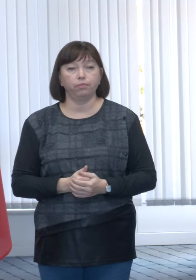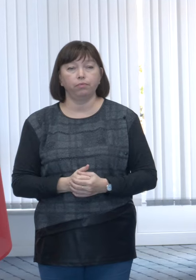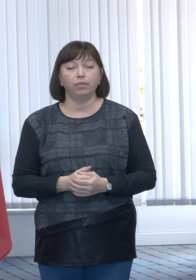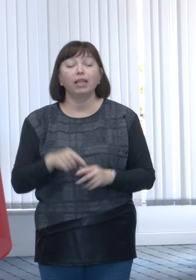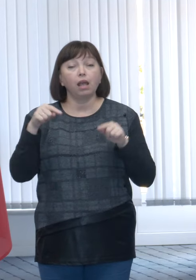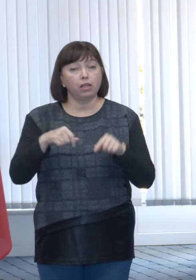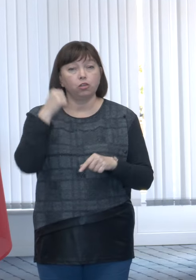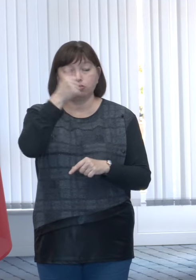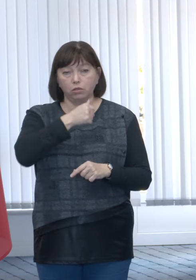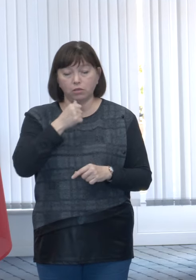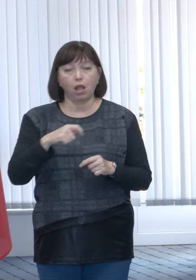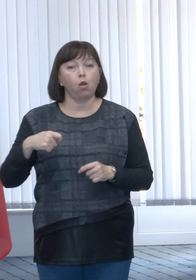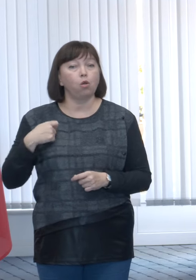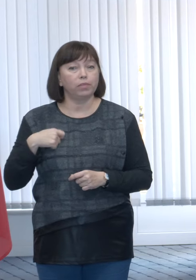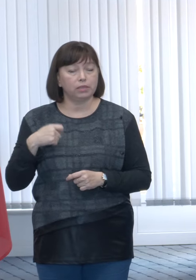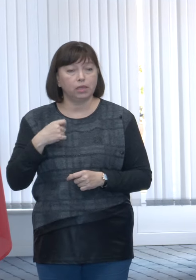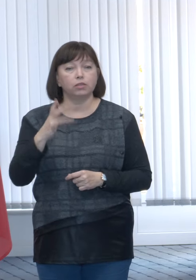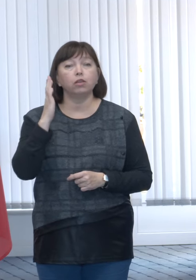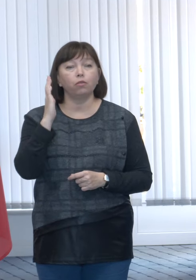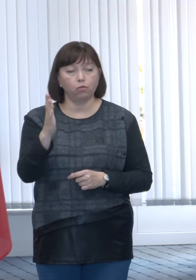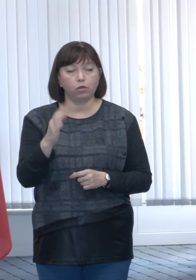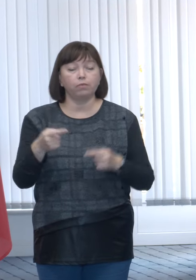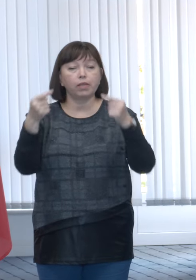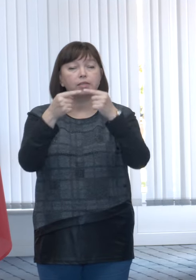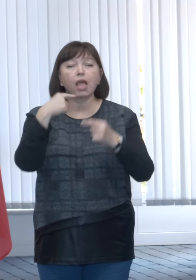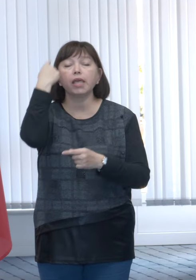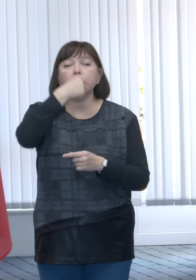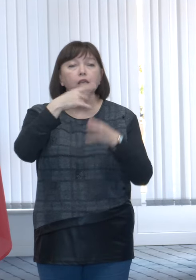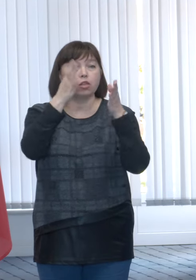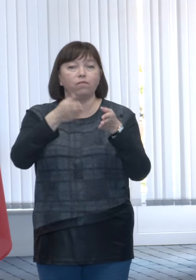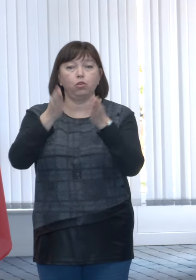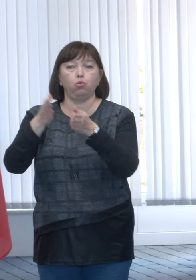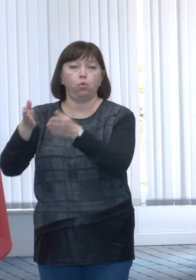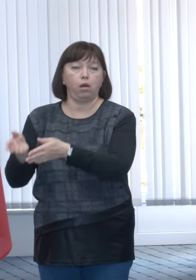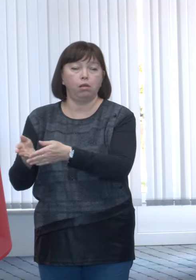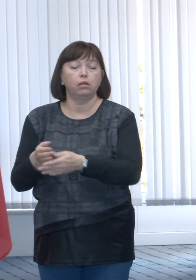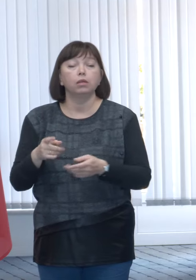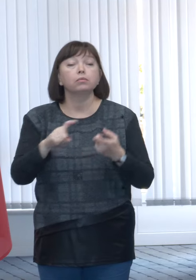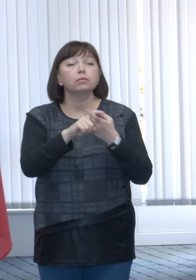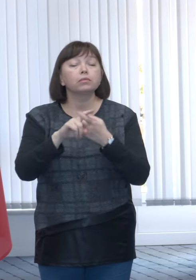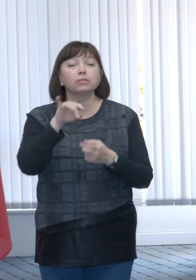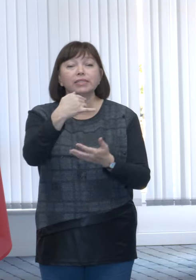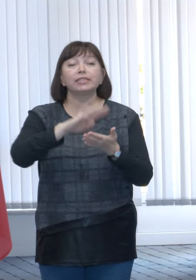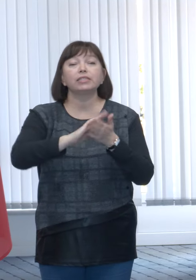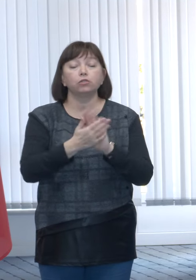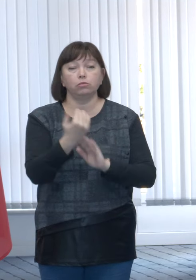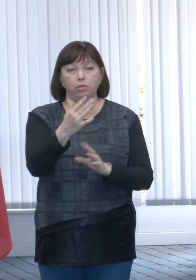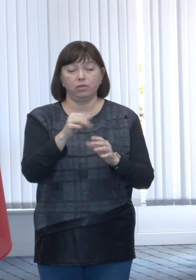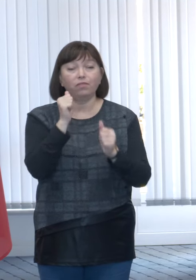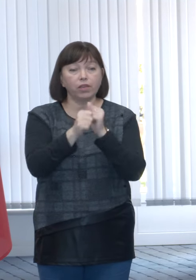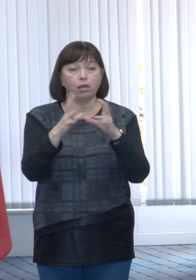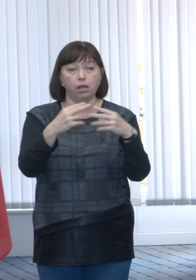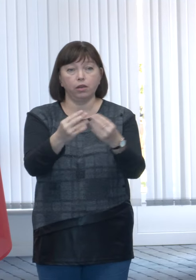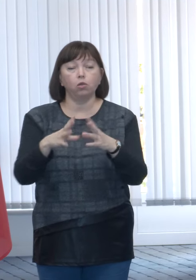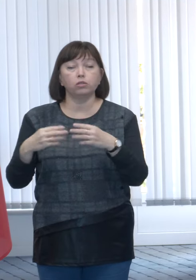În acest an, compensațiile vor fi stabilite individual, reișind din situația specifică a fiecarei